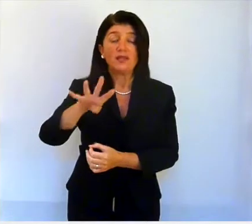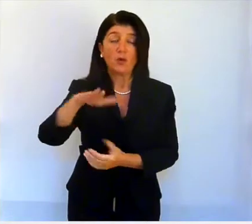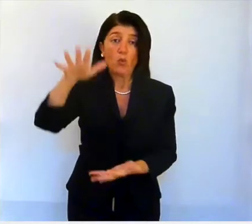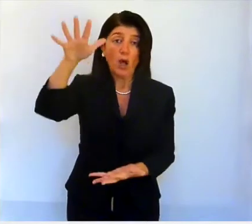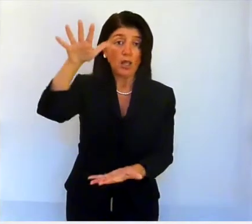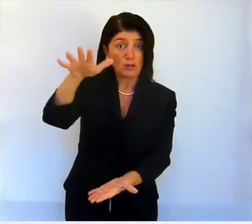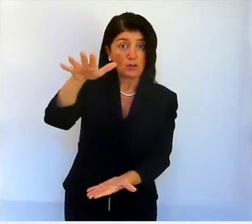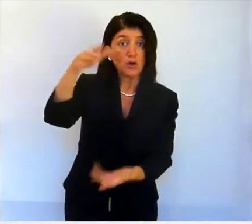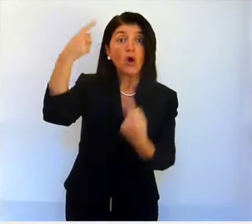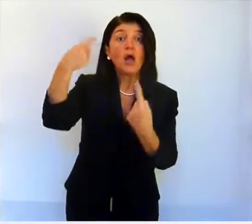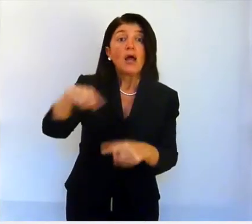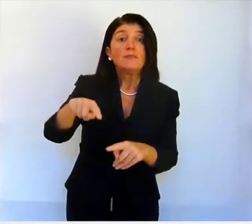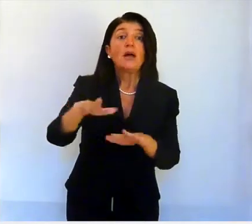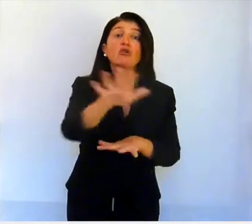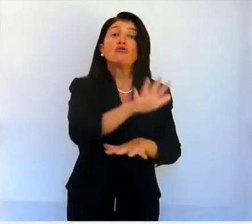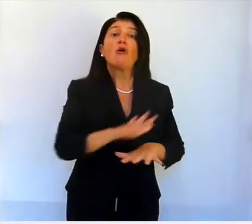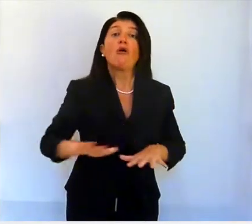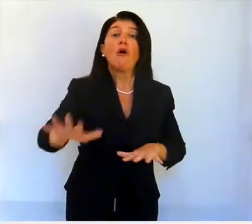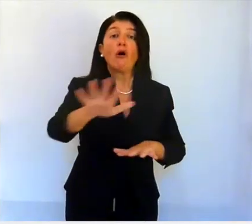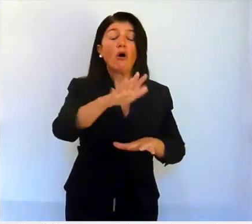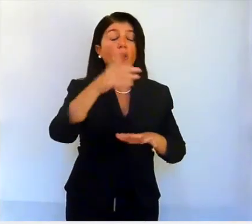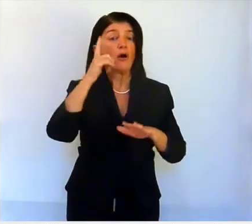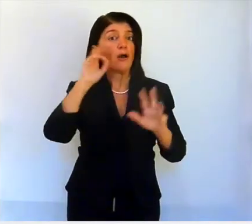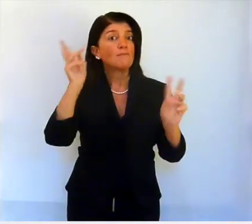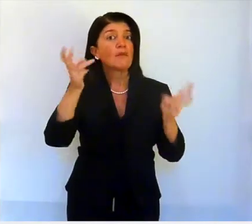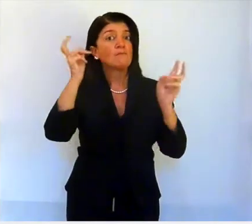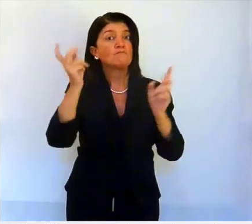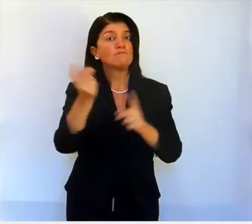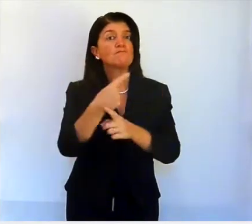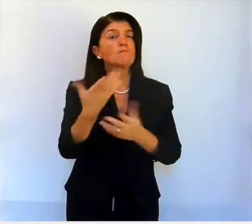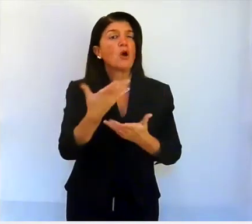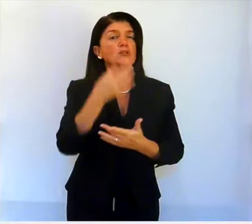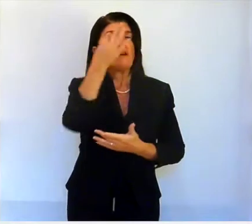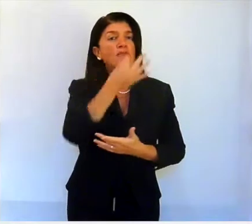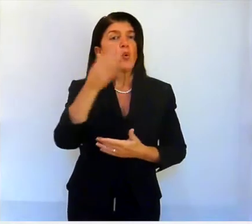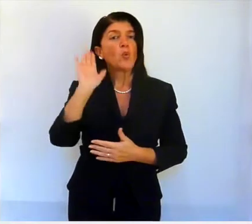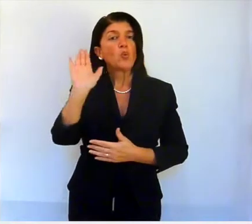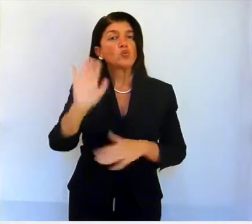Toccando l'immagine si può percepire la figura del Buddha.